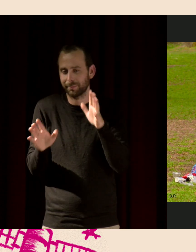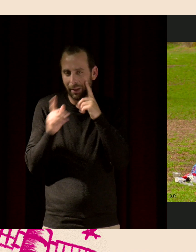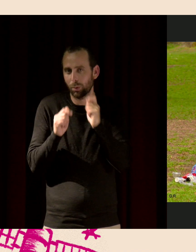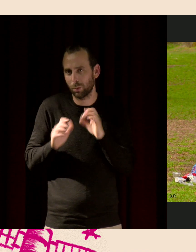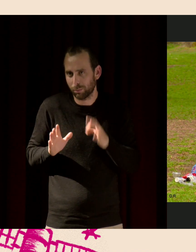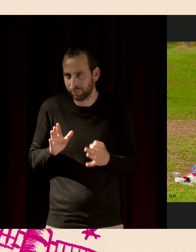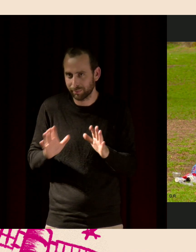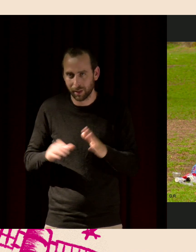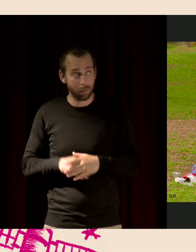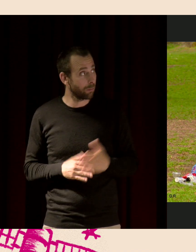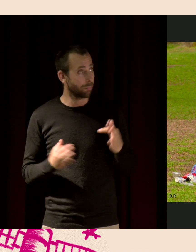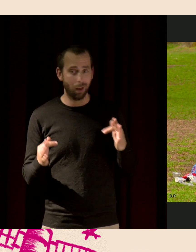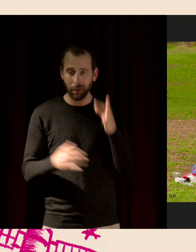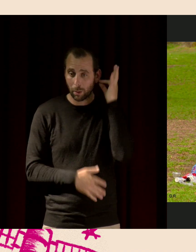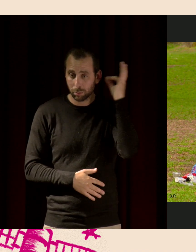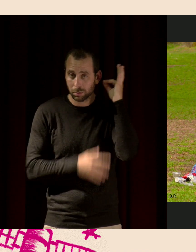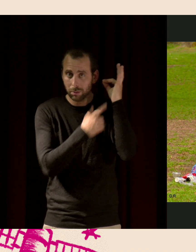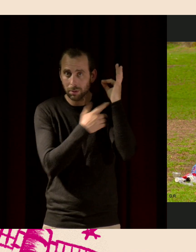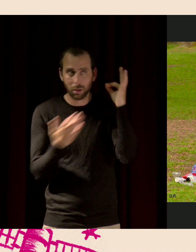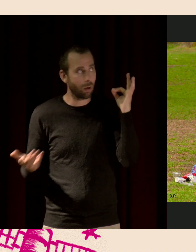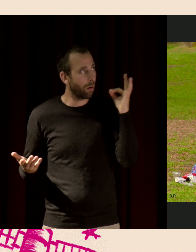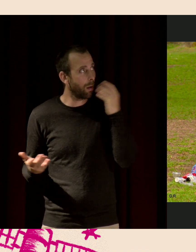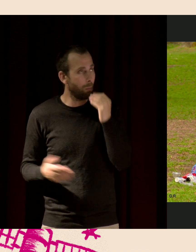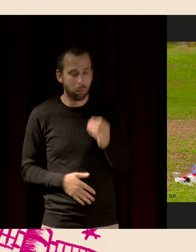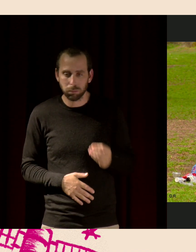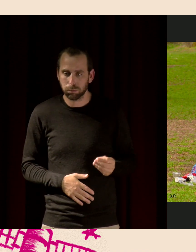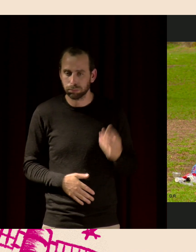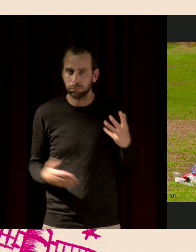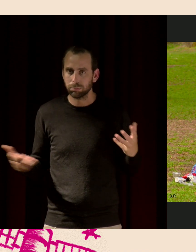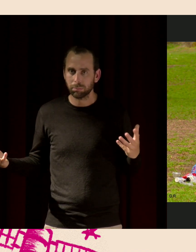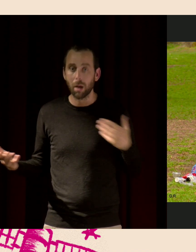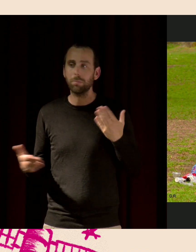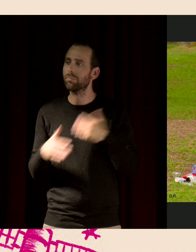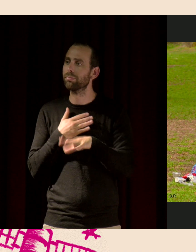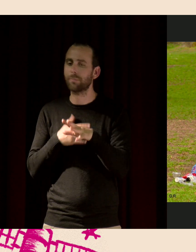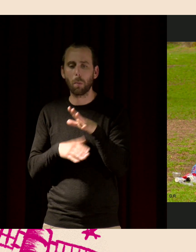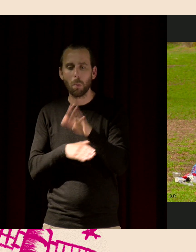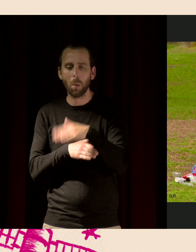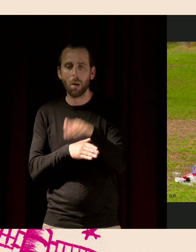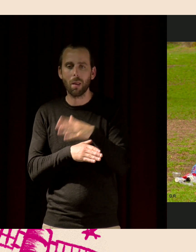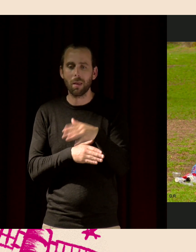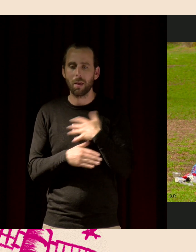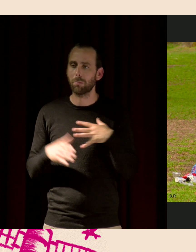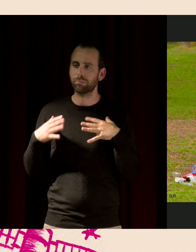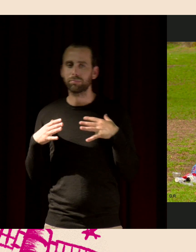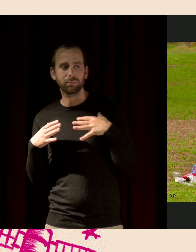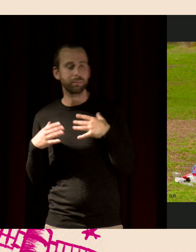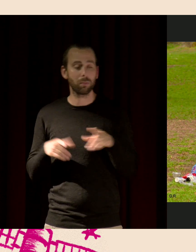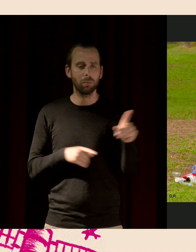'acoustique, alors là, on y va. Je me suis baladé un peu dans Montpellier. Gros scooter,